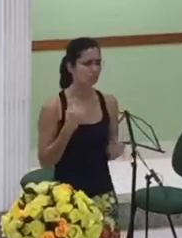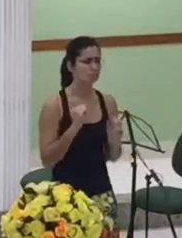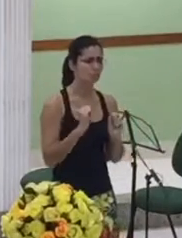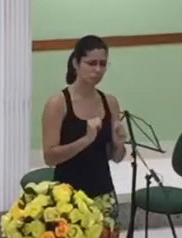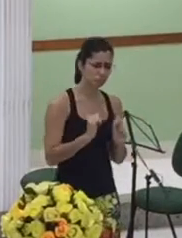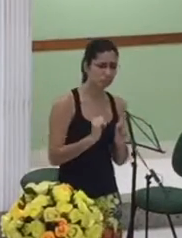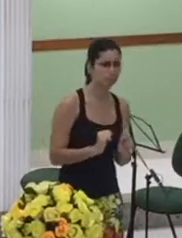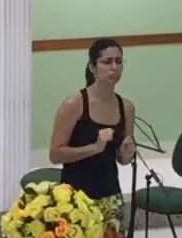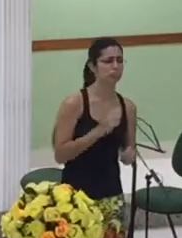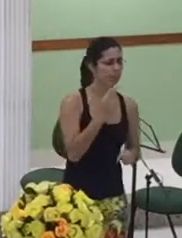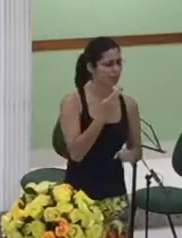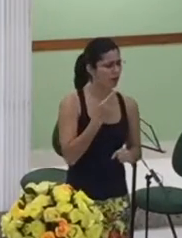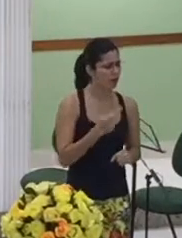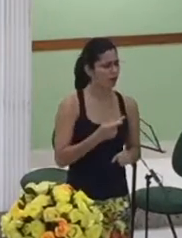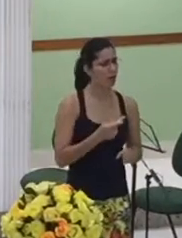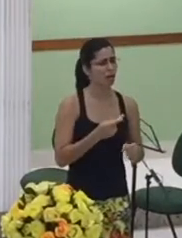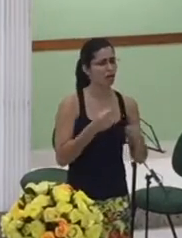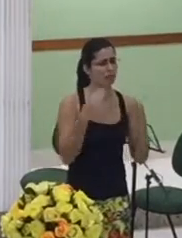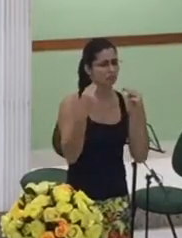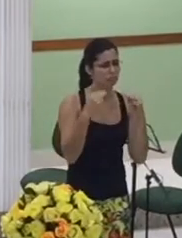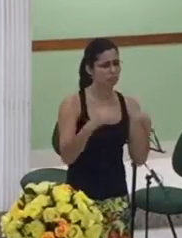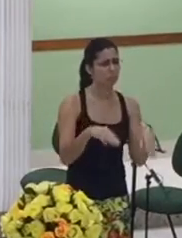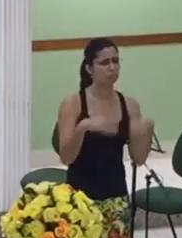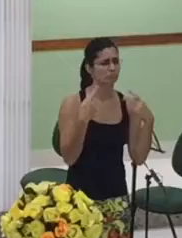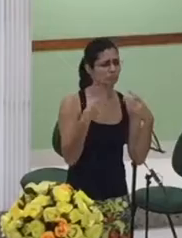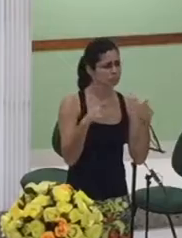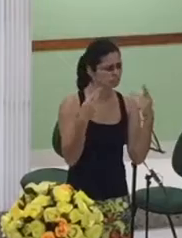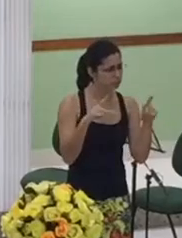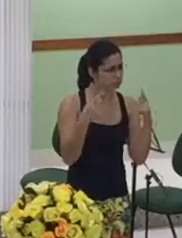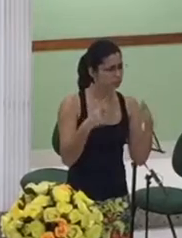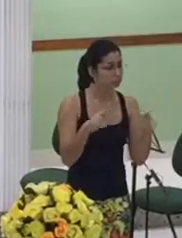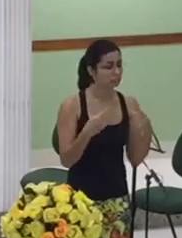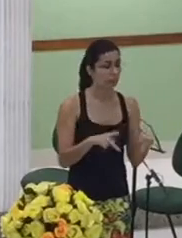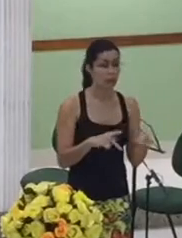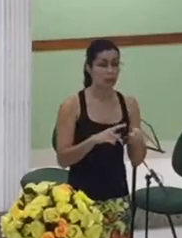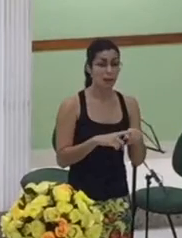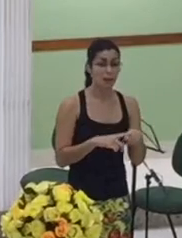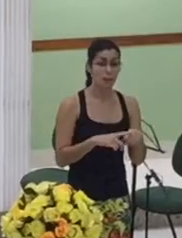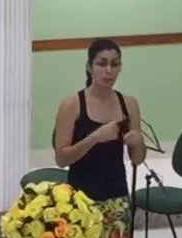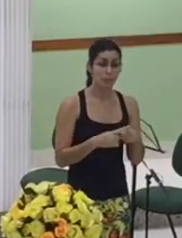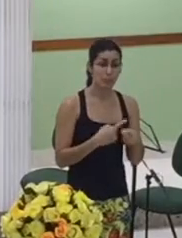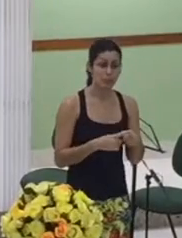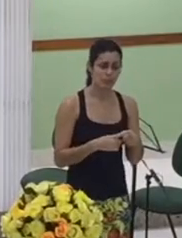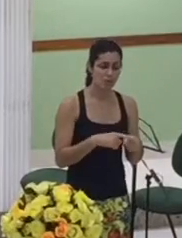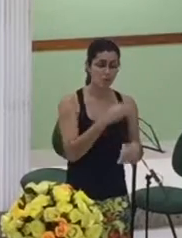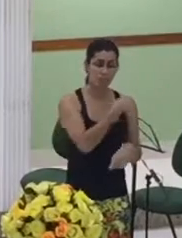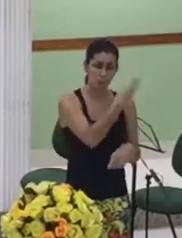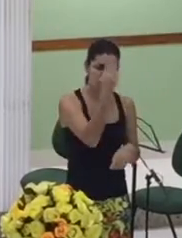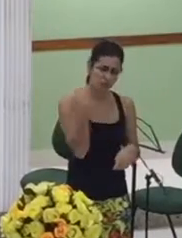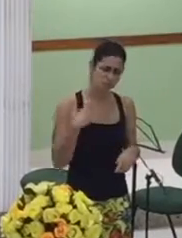sobre a sua dedicação mas quero destacar uma característica dela